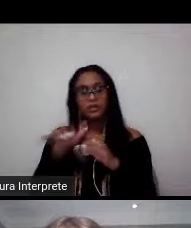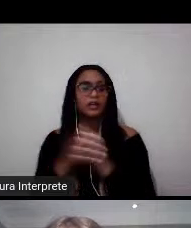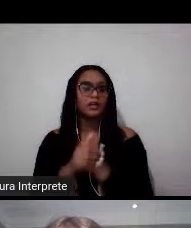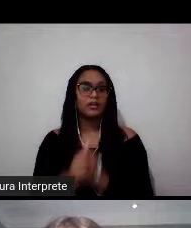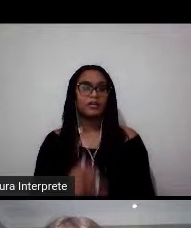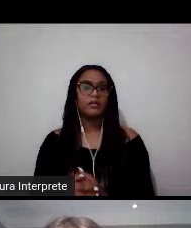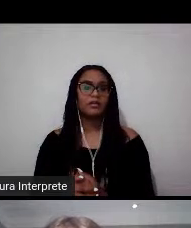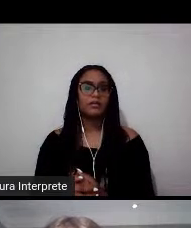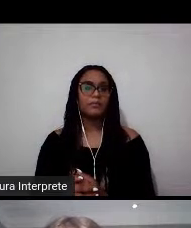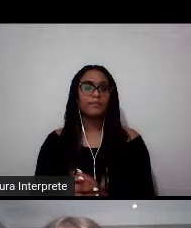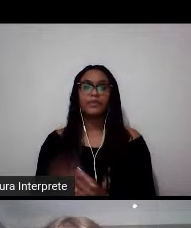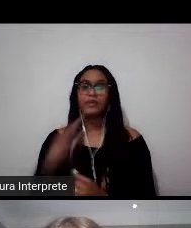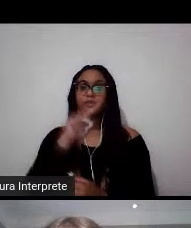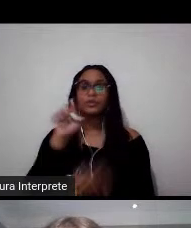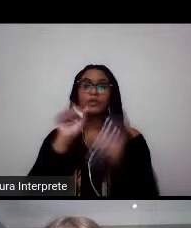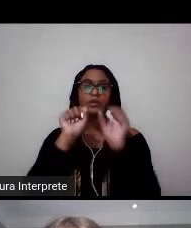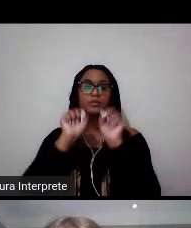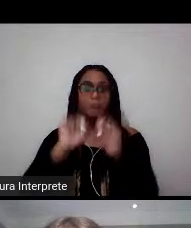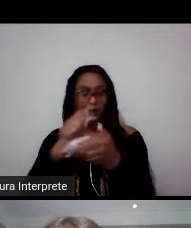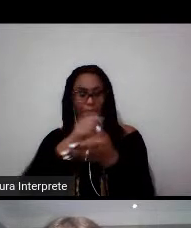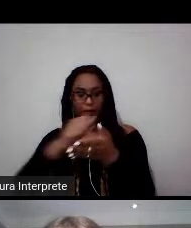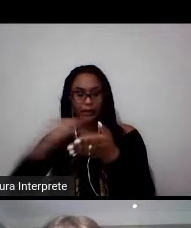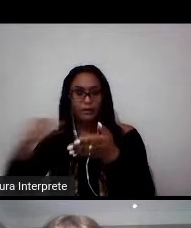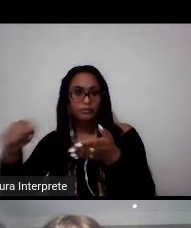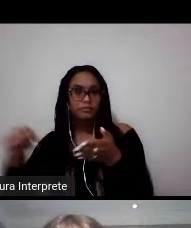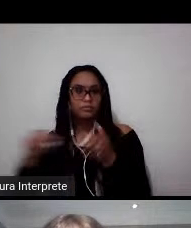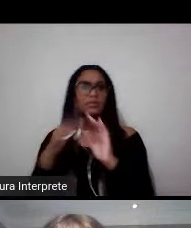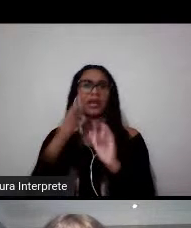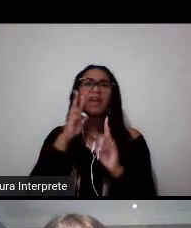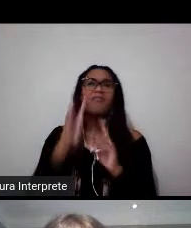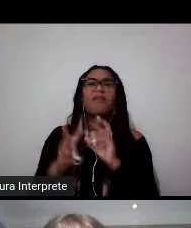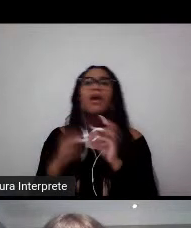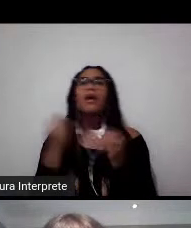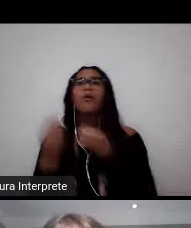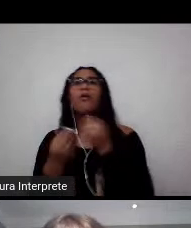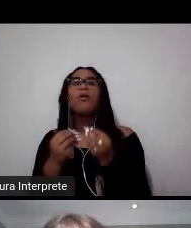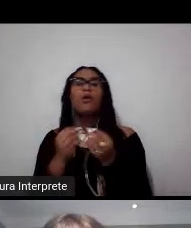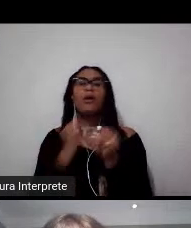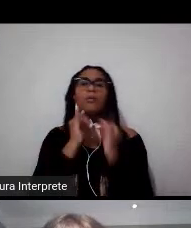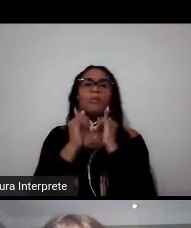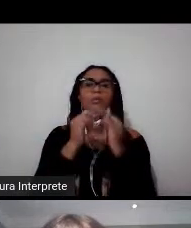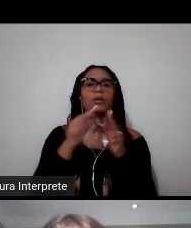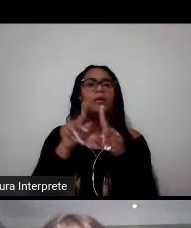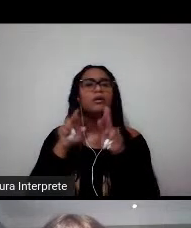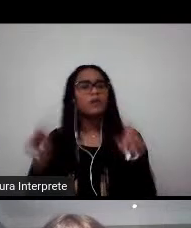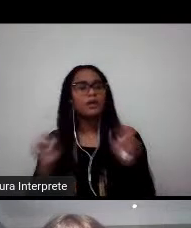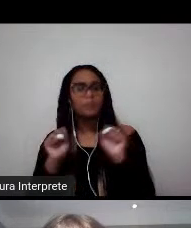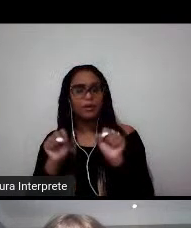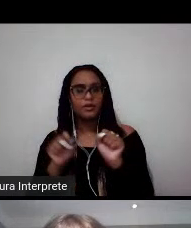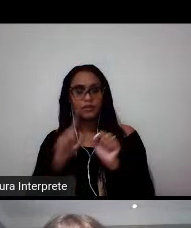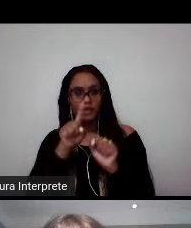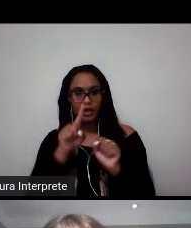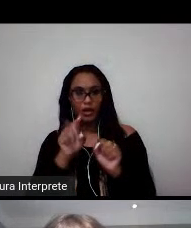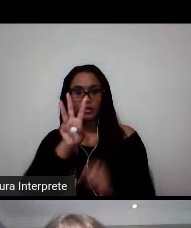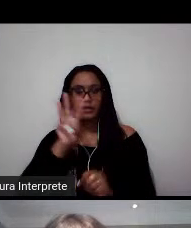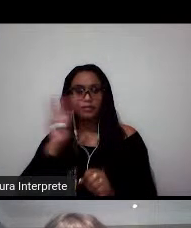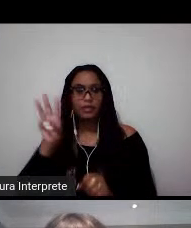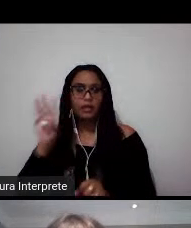Vocês podem encontrar todas as informações sobre o processo seletivo e o sistema de inscrição no site www